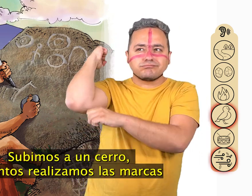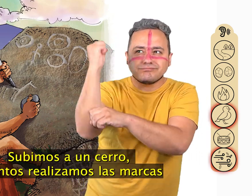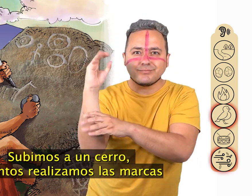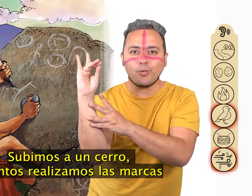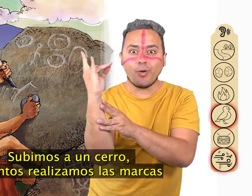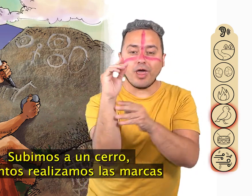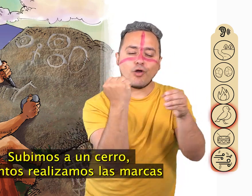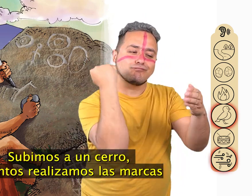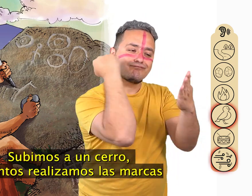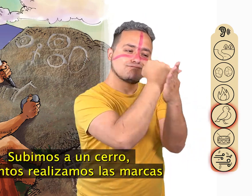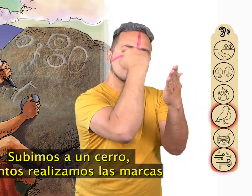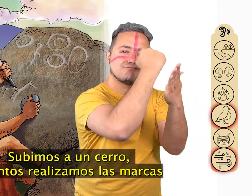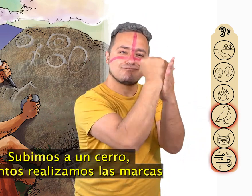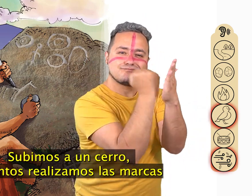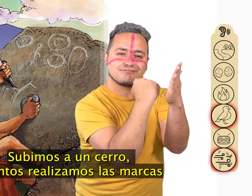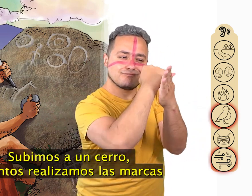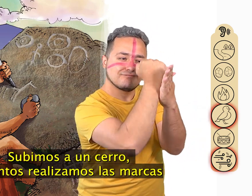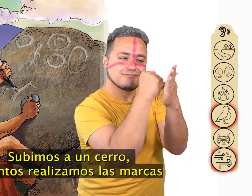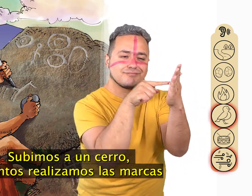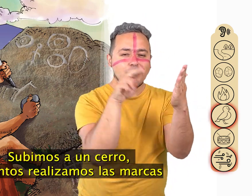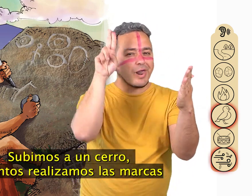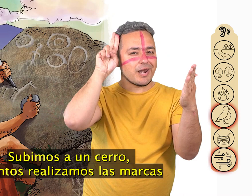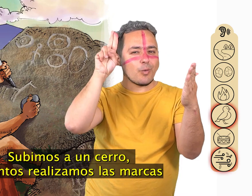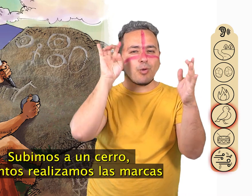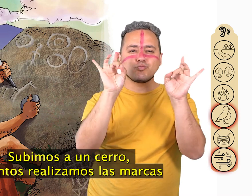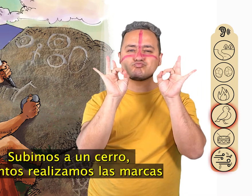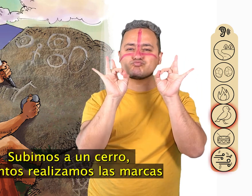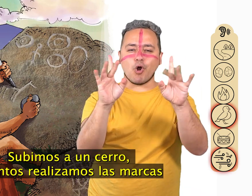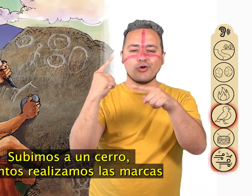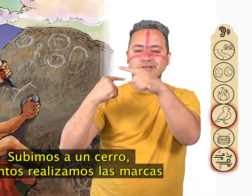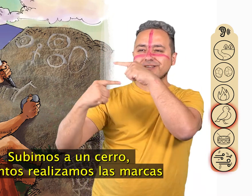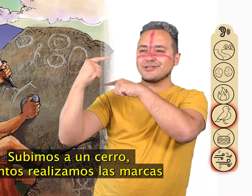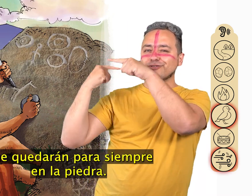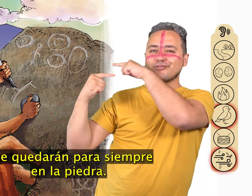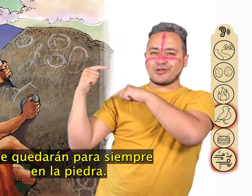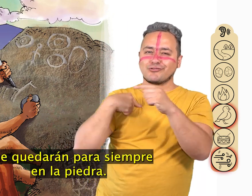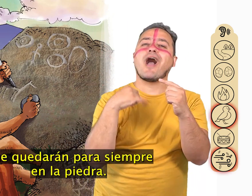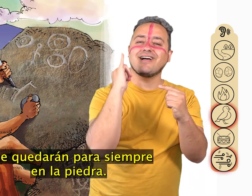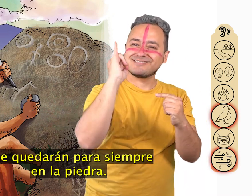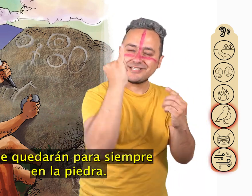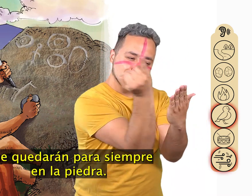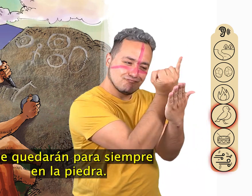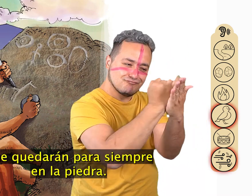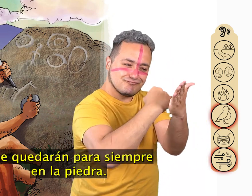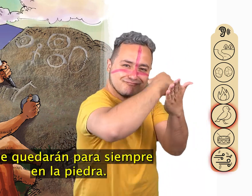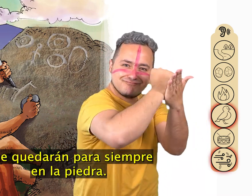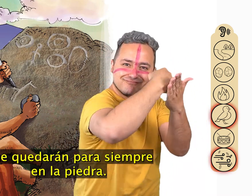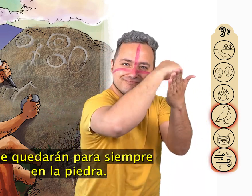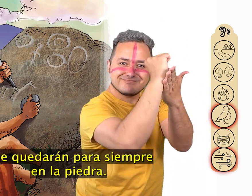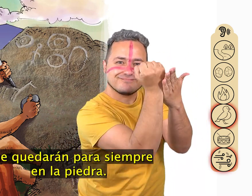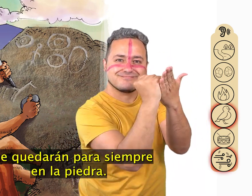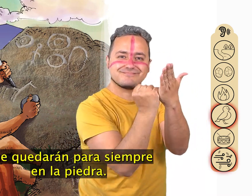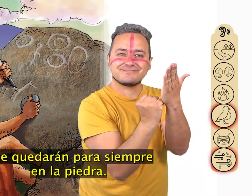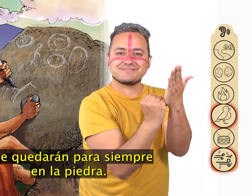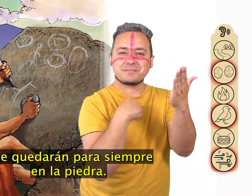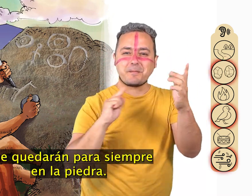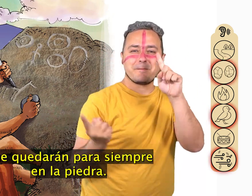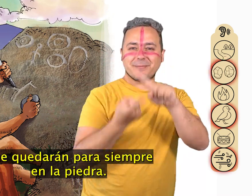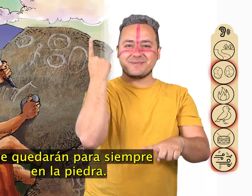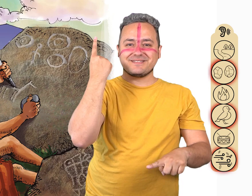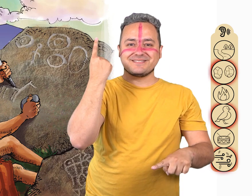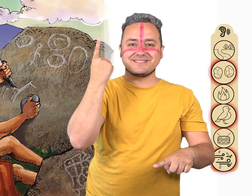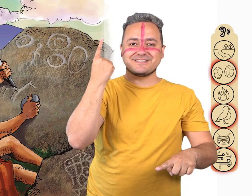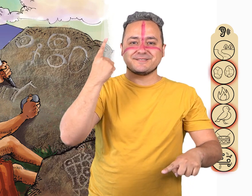Subimos a un cerro y juntos realizamos las marcas que quedarán para siempre en la piedra.